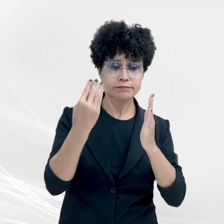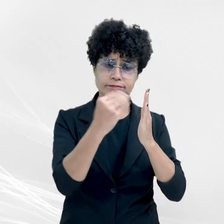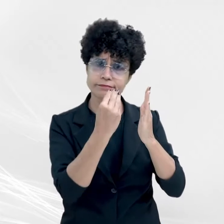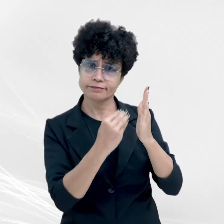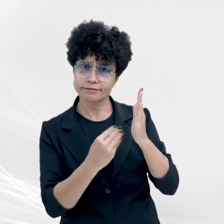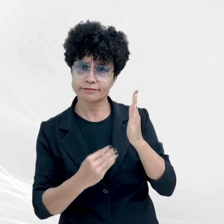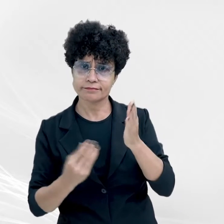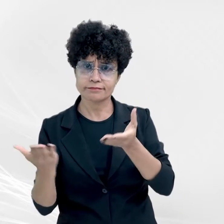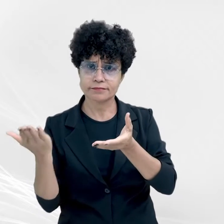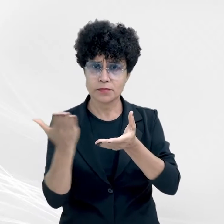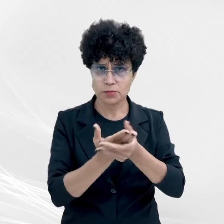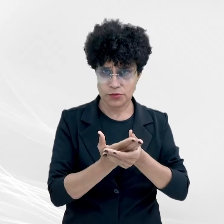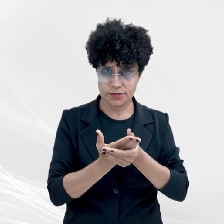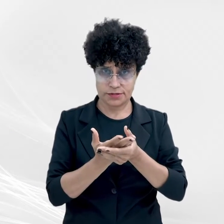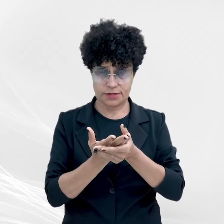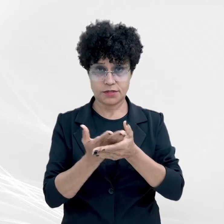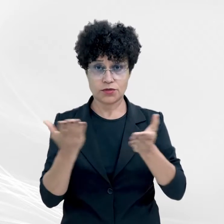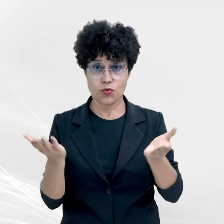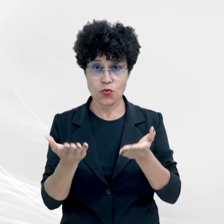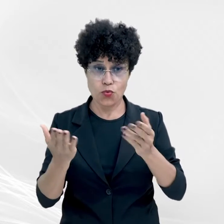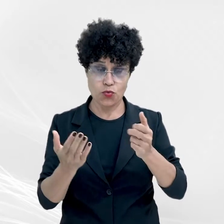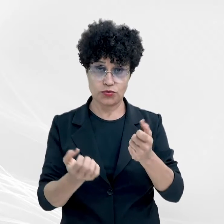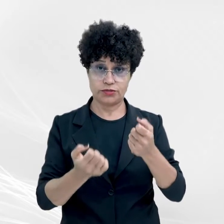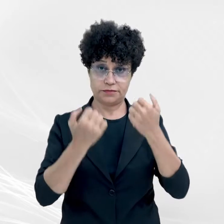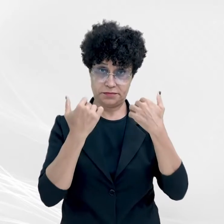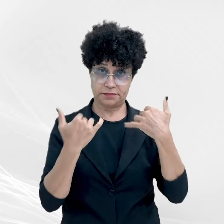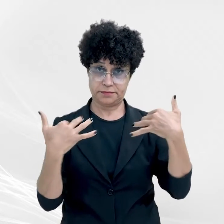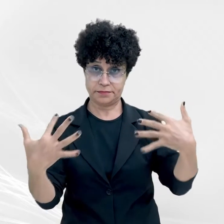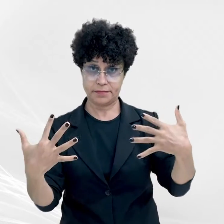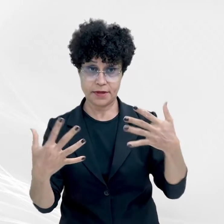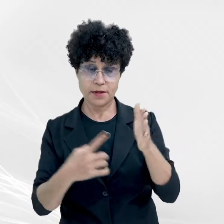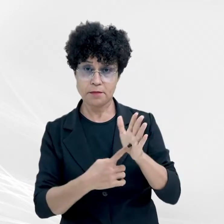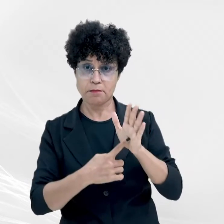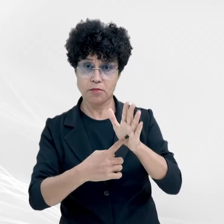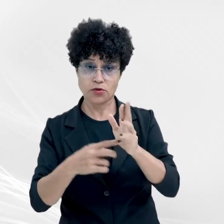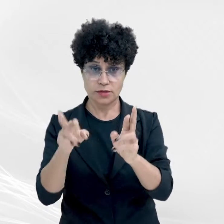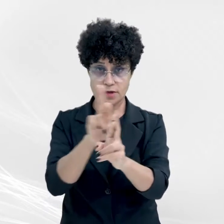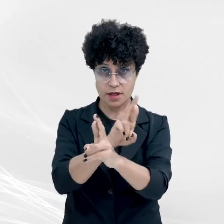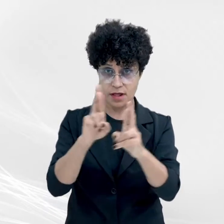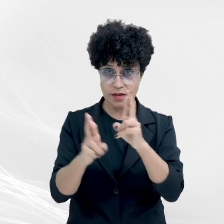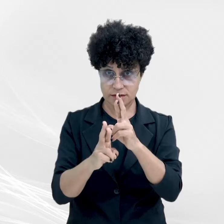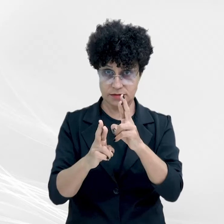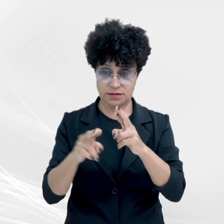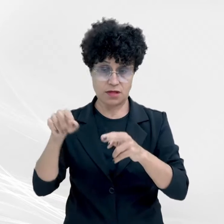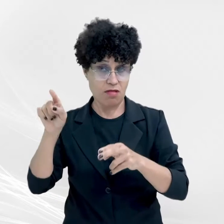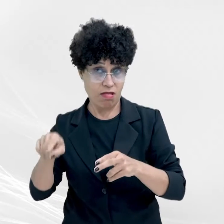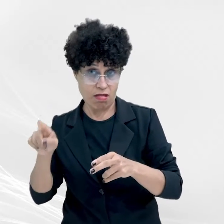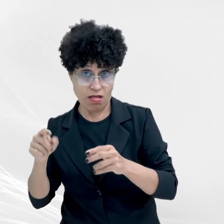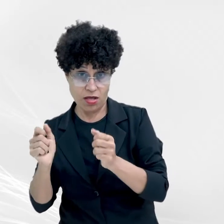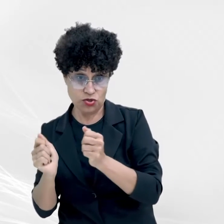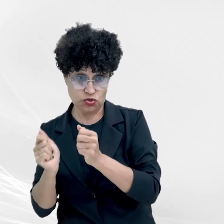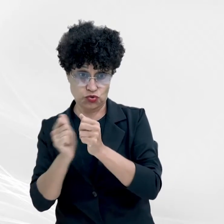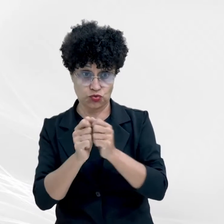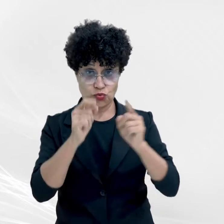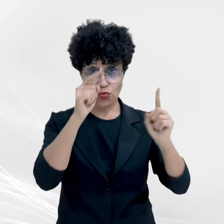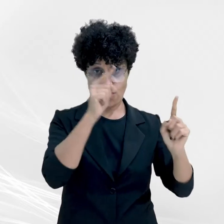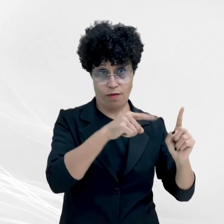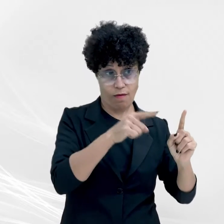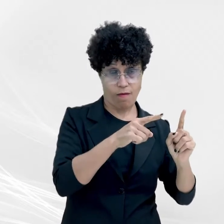reafirmados hoje em plenário, demonstram que a relação do réu com a vítima sempre foi conturbada, envolvida